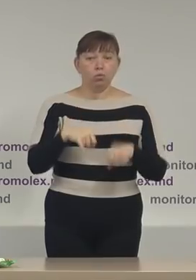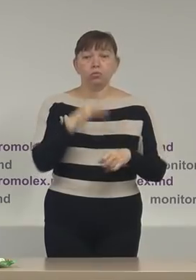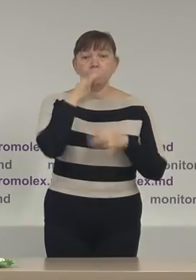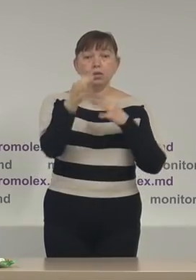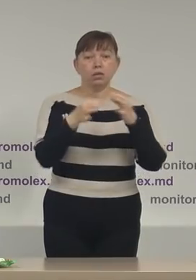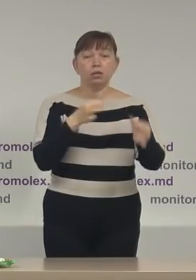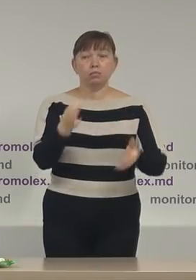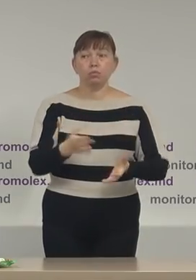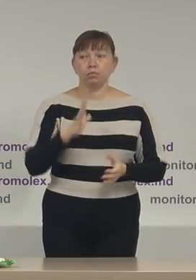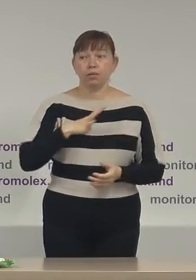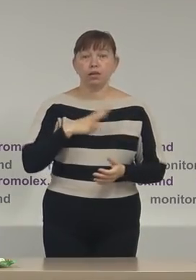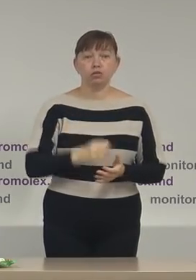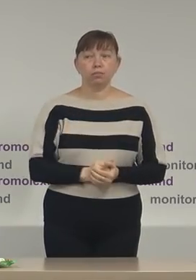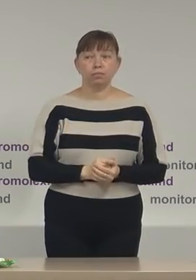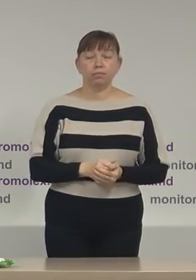le aștept